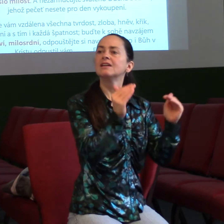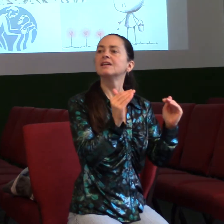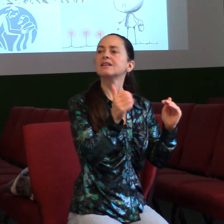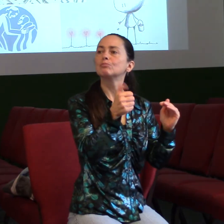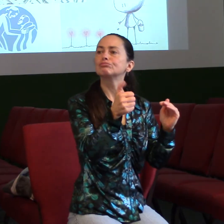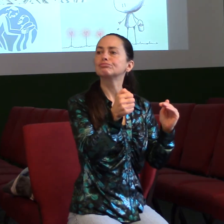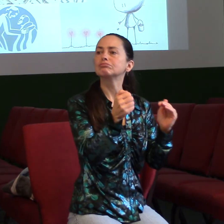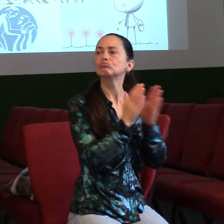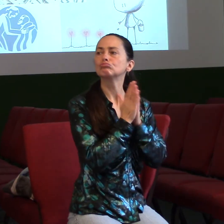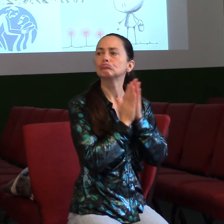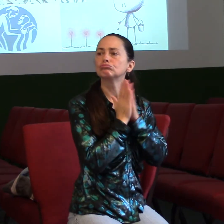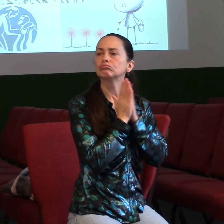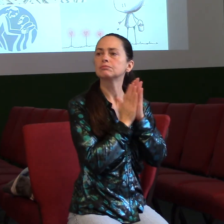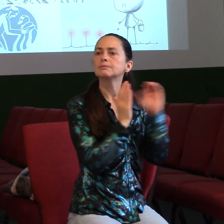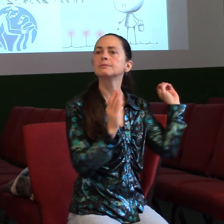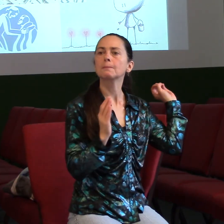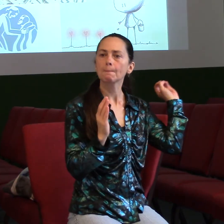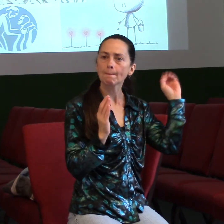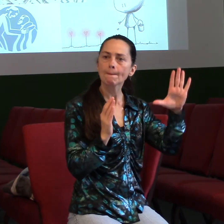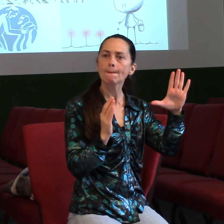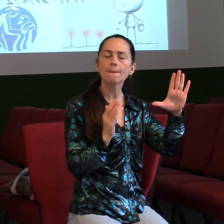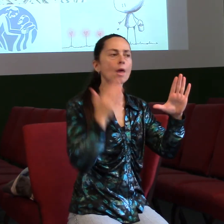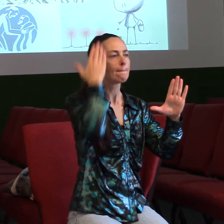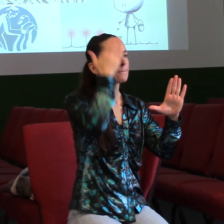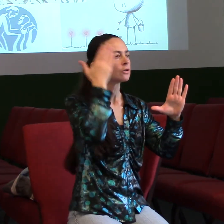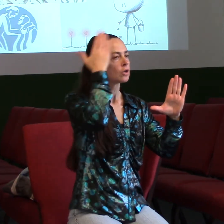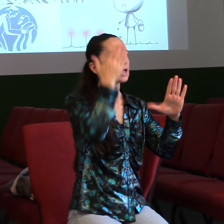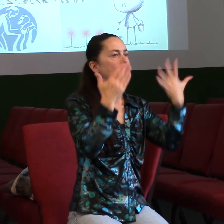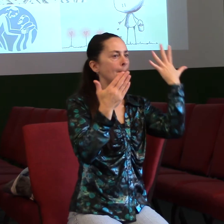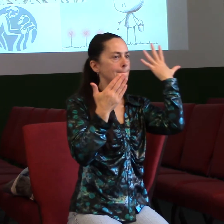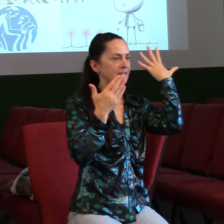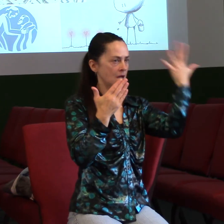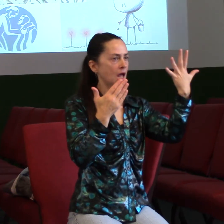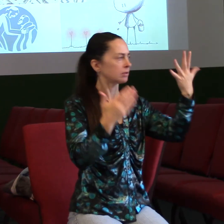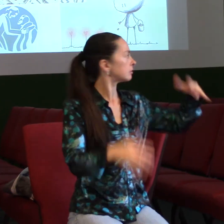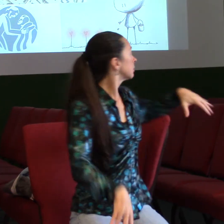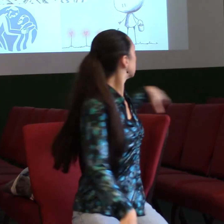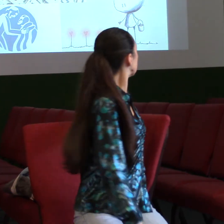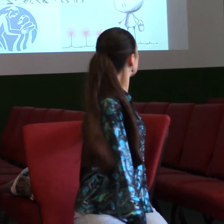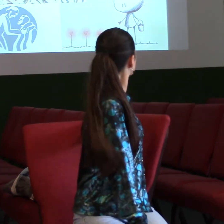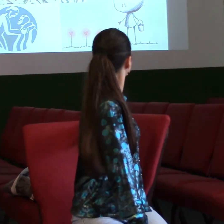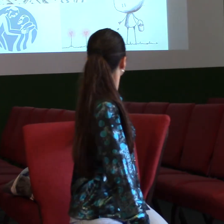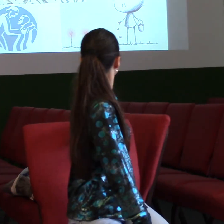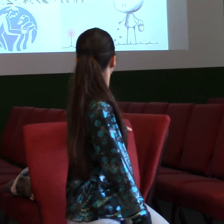prosím. Tak tam mám pět myšlenek, o kterých bych chtěl mluvit, a které jsem v tom textu našel.